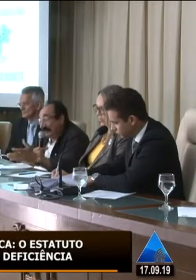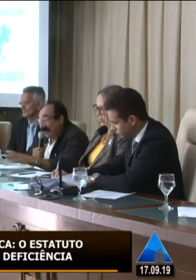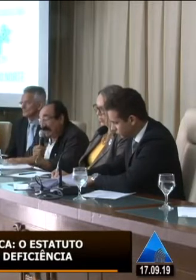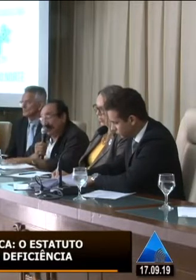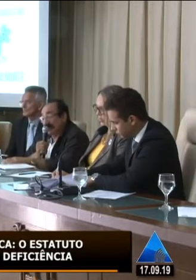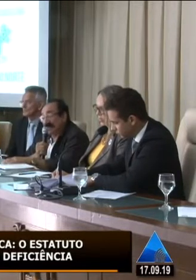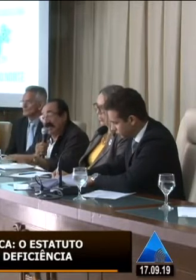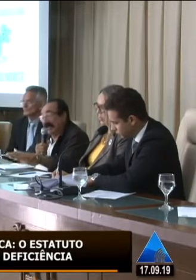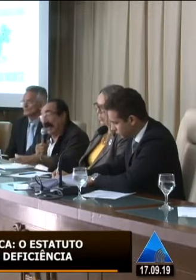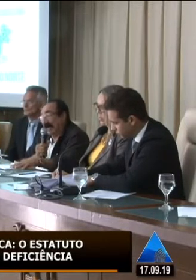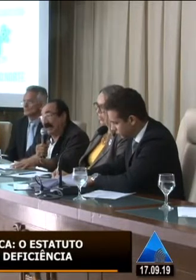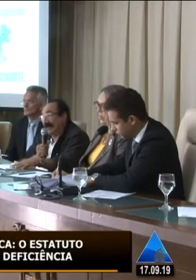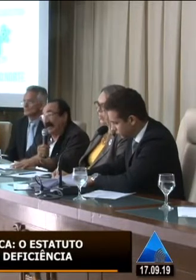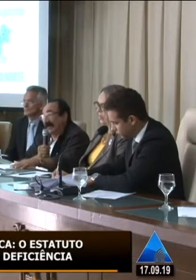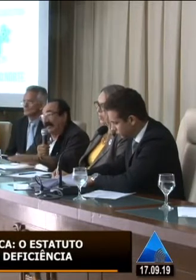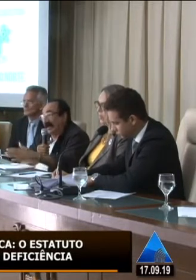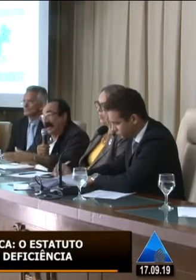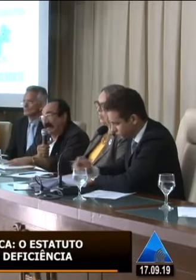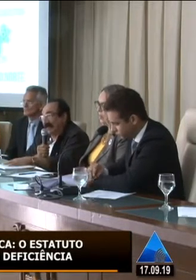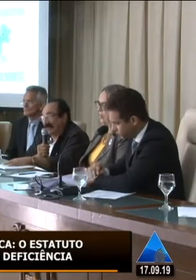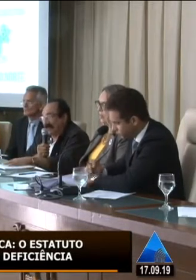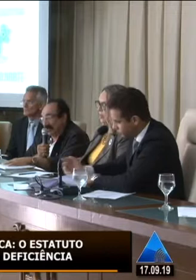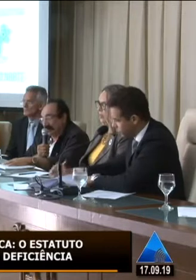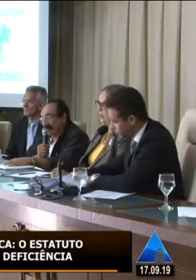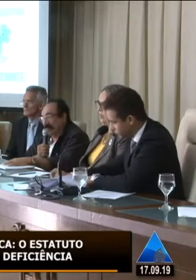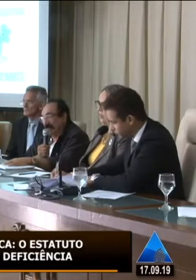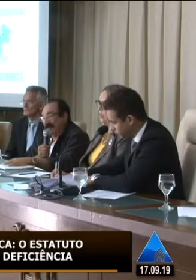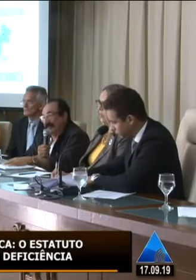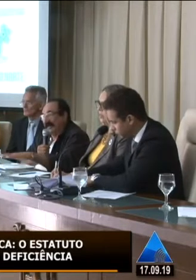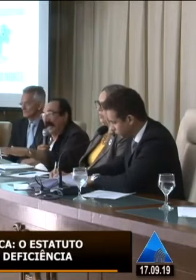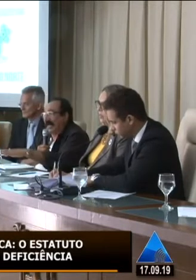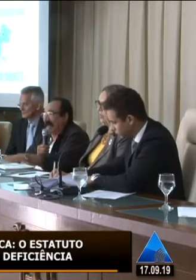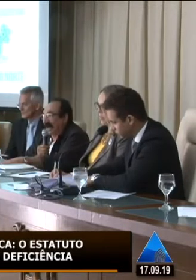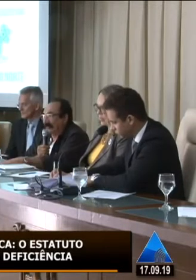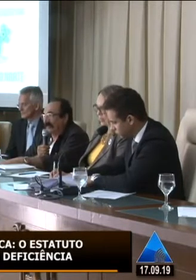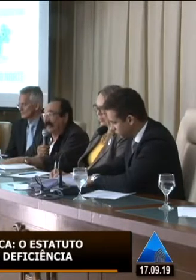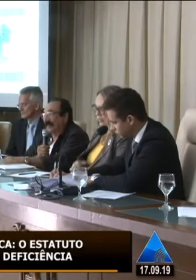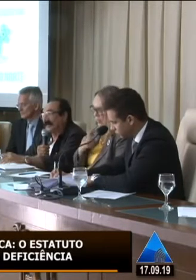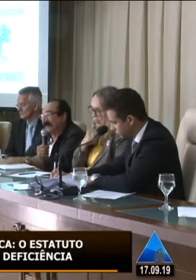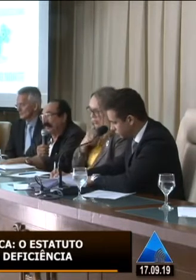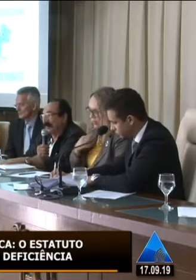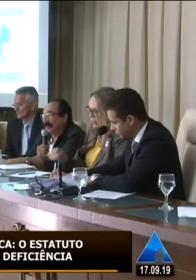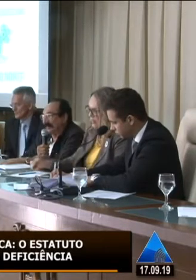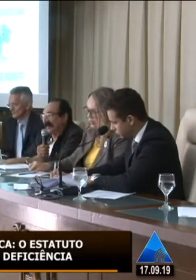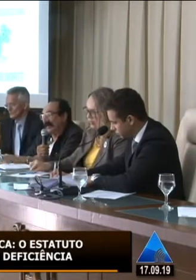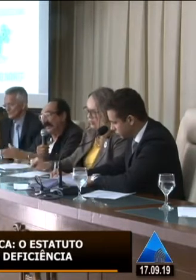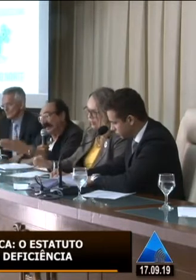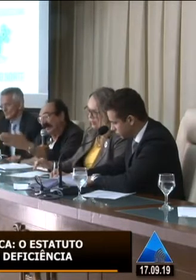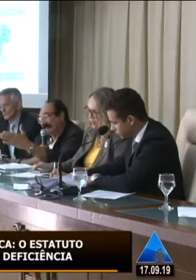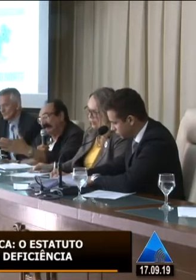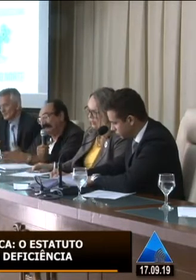Infelizmente, as pessoas que elaboraram a Lei Brasileira de Inclusão acabaram com esse símbolo.